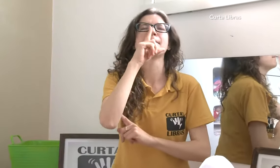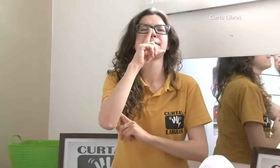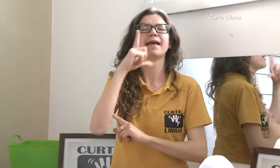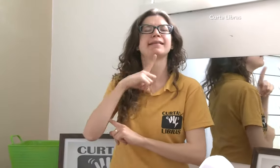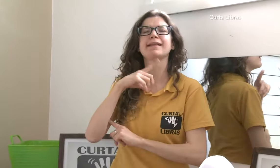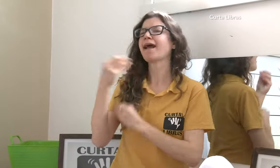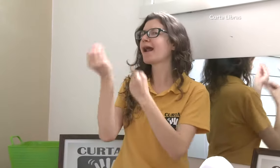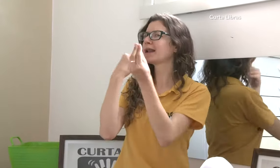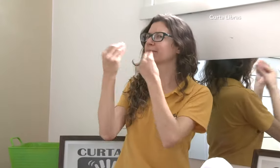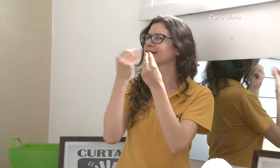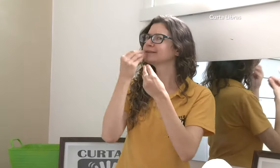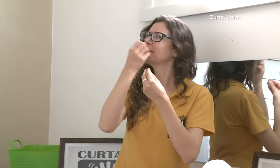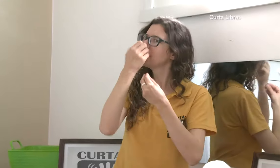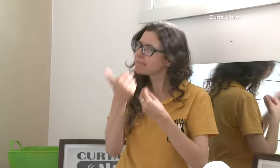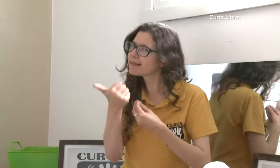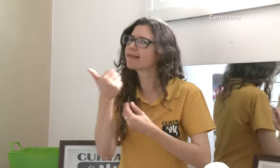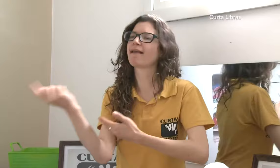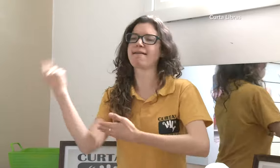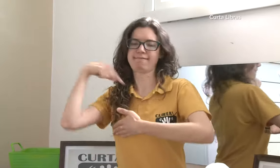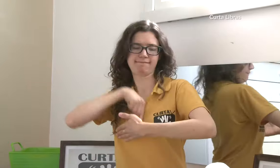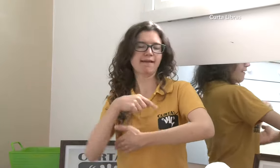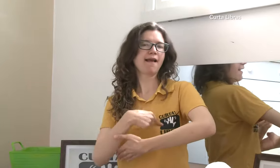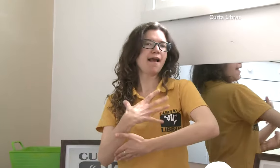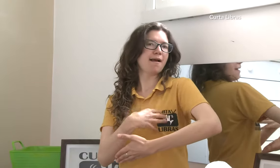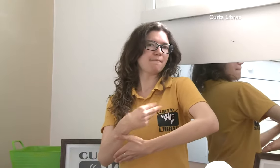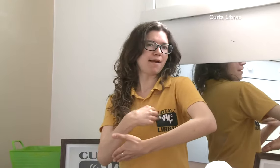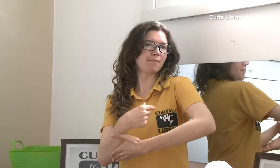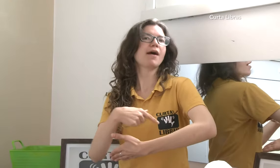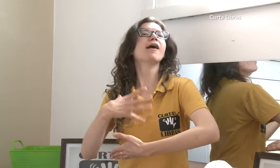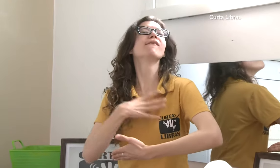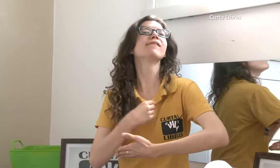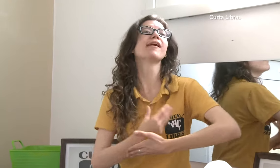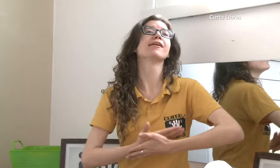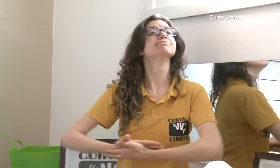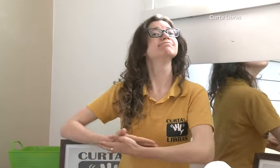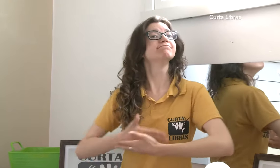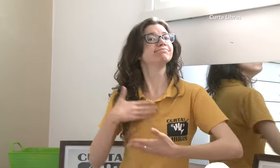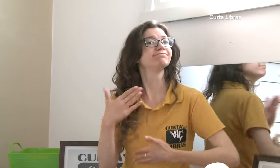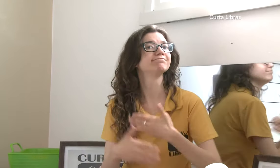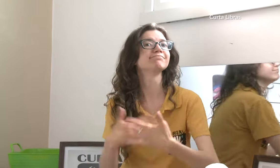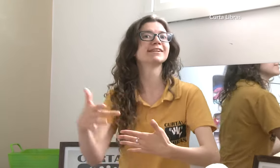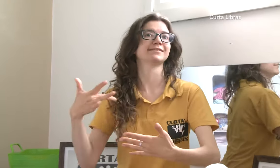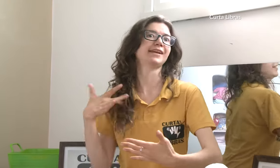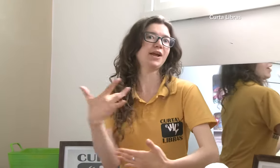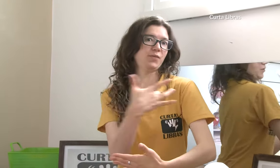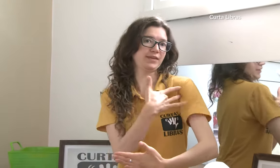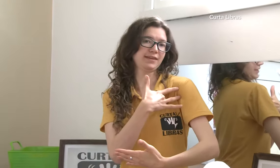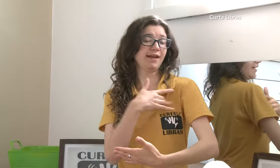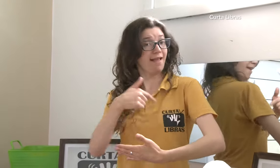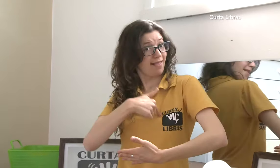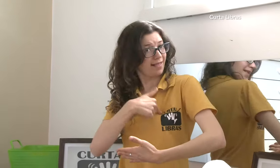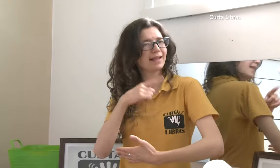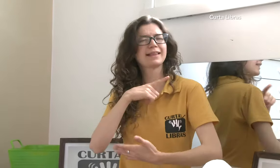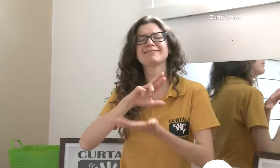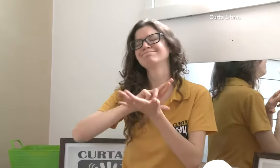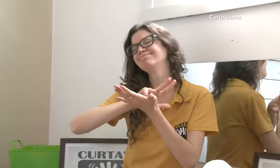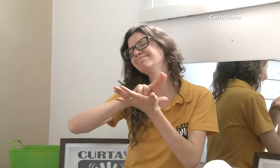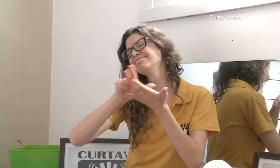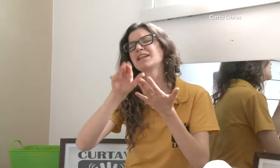É importante também que a mãe tenha uma boa alimentação, para que o bebê possa se desenvolver com saúde. A amamentação traz uma